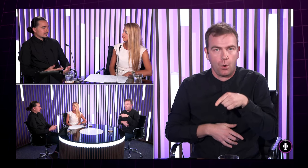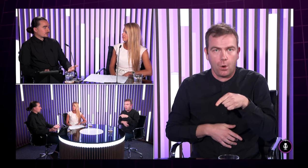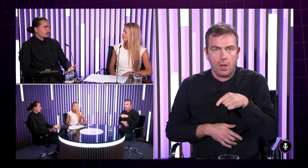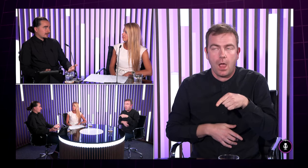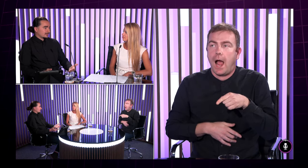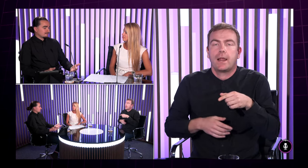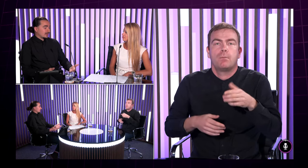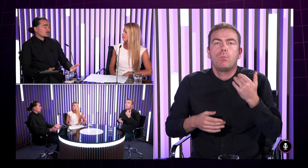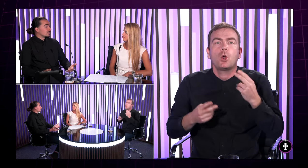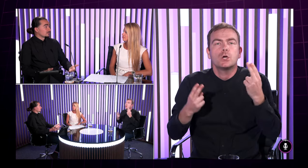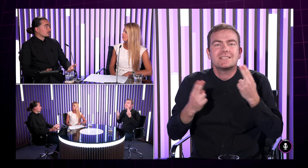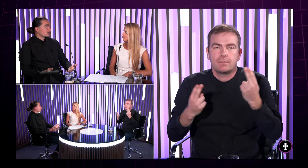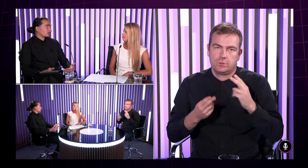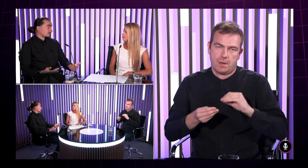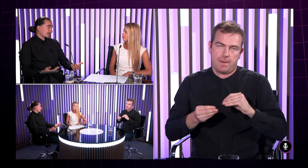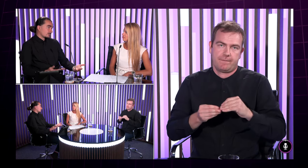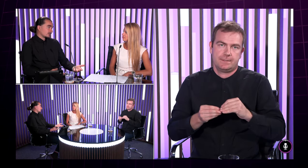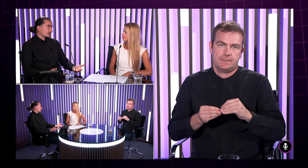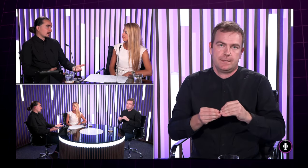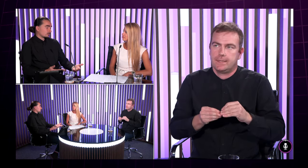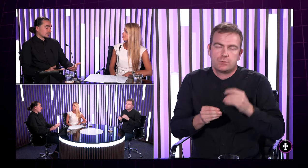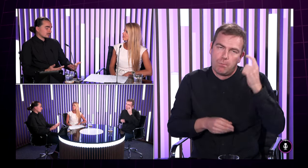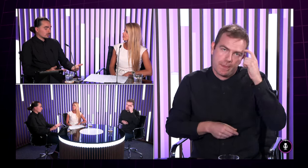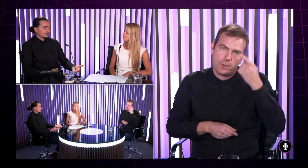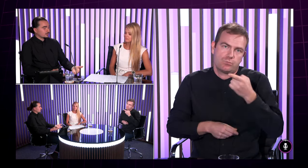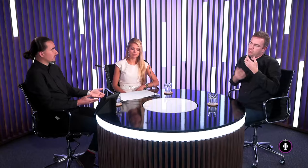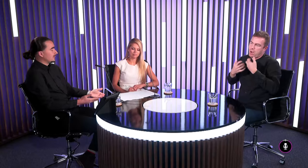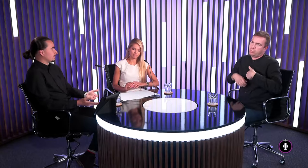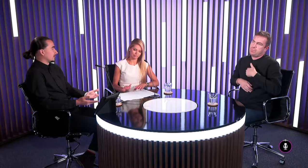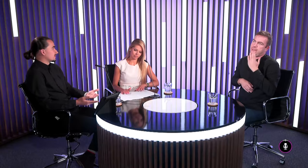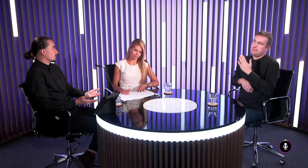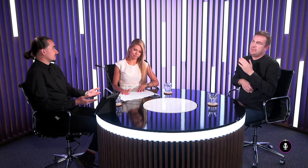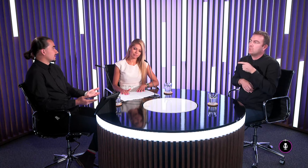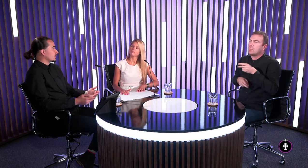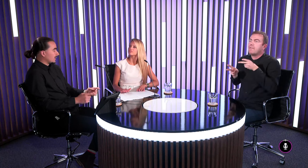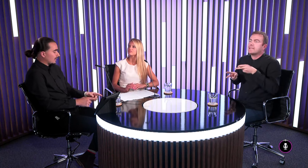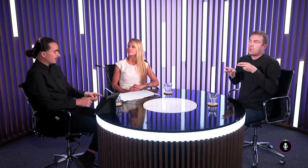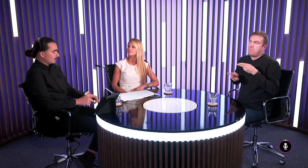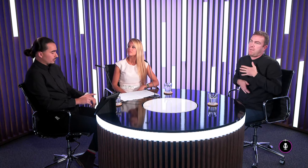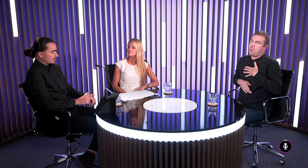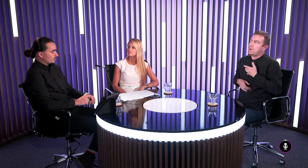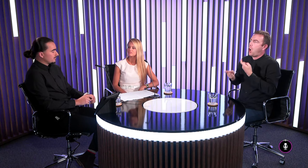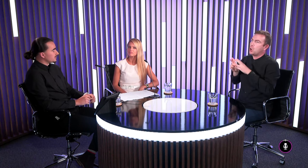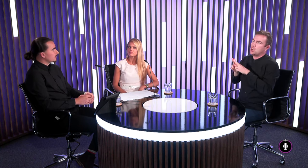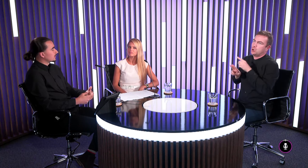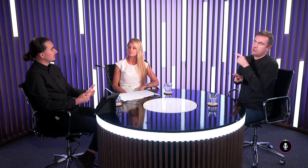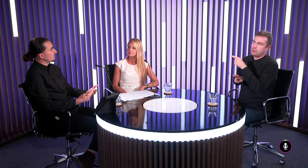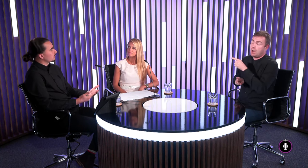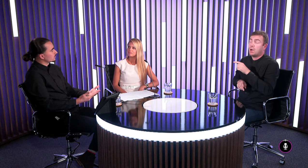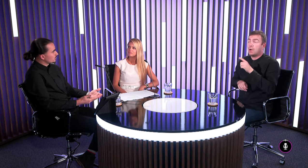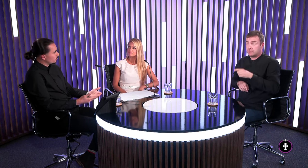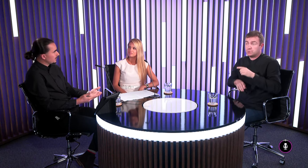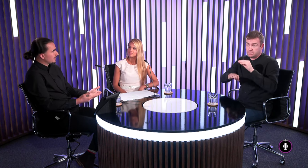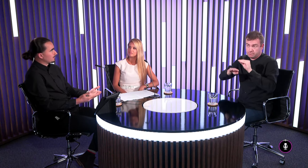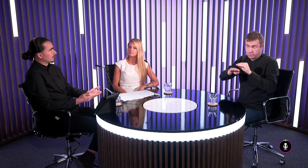bolo pre mňa úplne samozrejme a ani som nad tým nerozmýšľal lebo tak som boli vychovaní a tak sme to vlastne riešili ale čo zase musím vyzdihnúť tak je